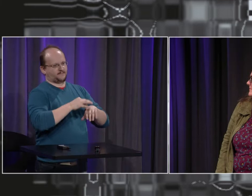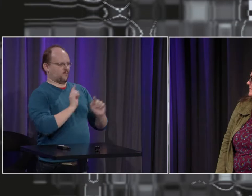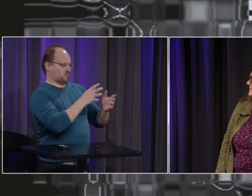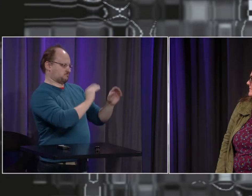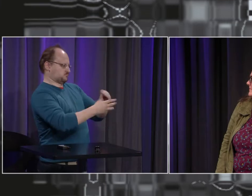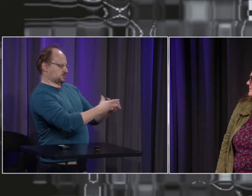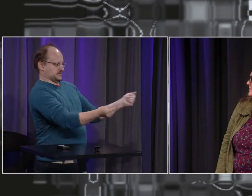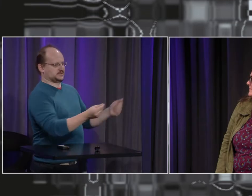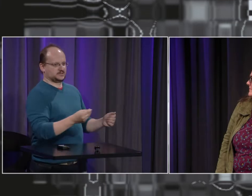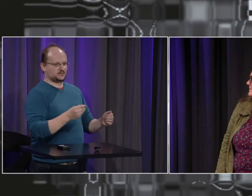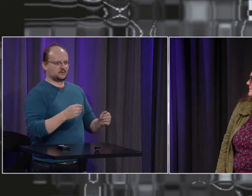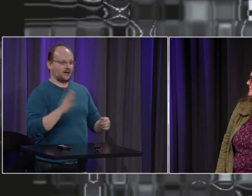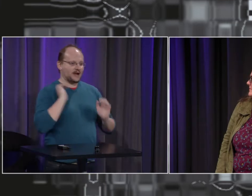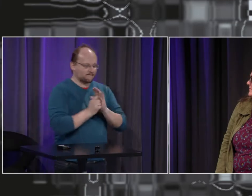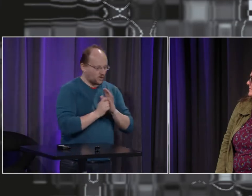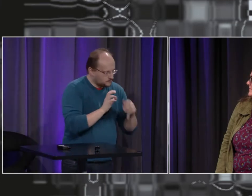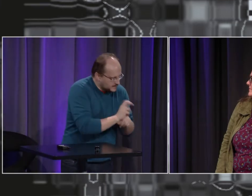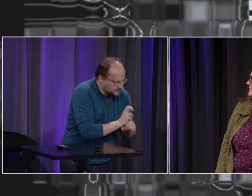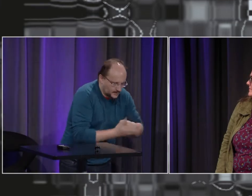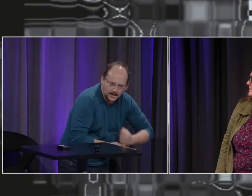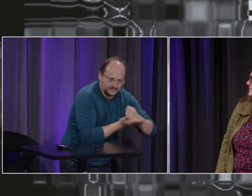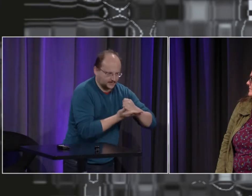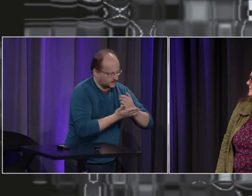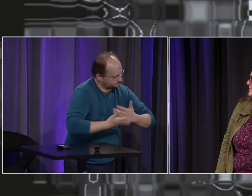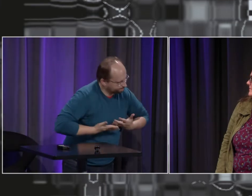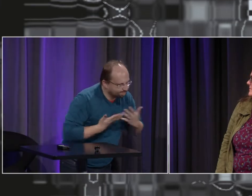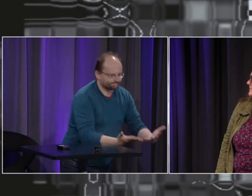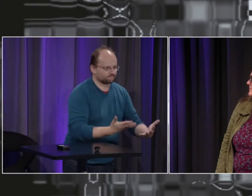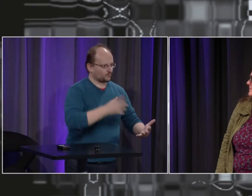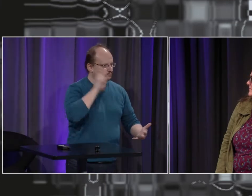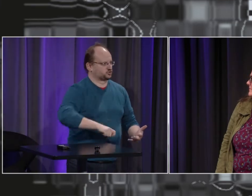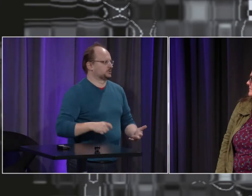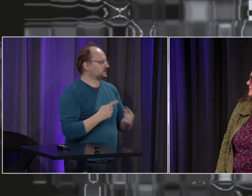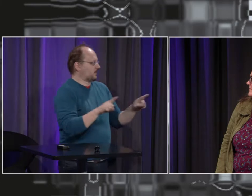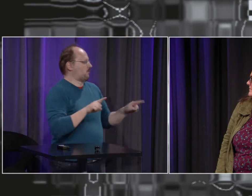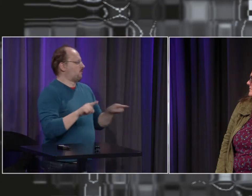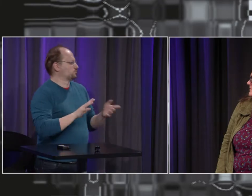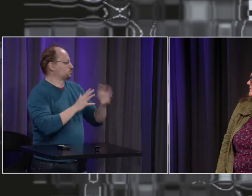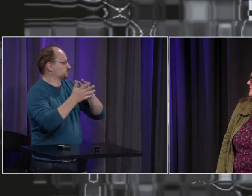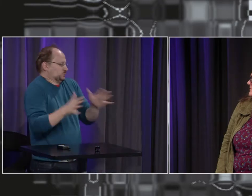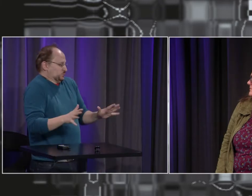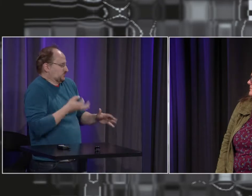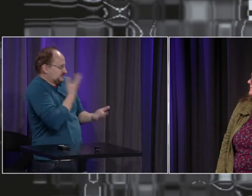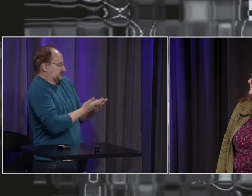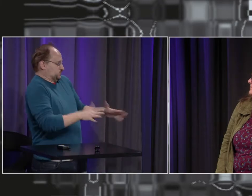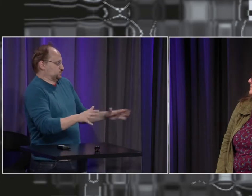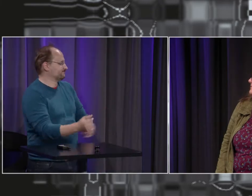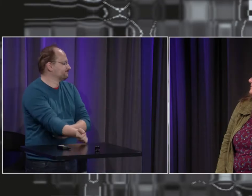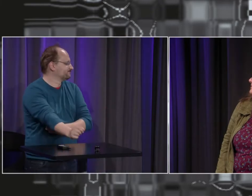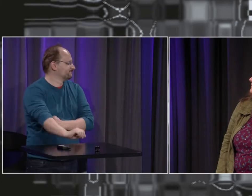'hui quand on a quelqu'un qui est malade on veut surtout le soigner surtout faire trouver la guérison c'est tout ce qu'on